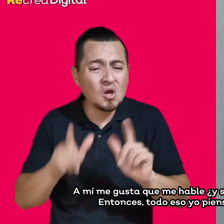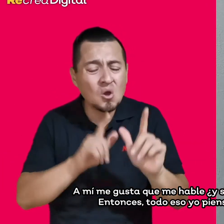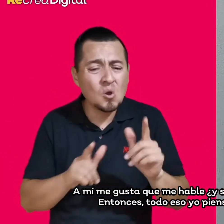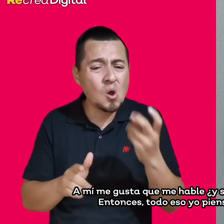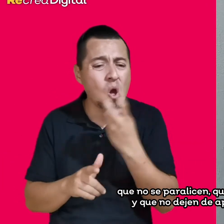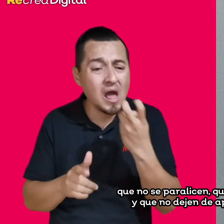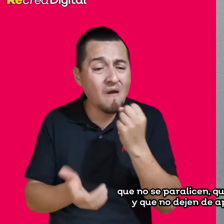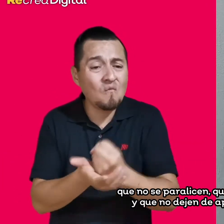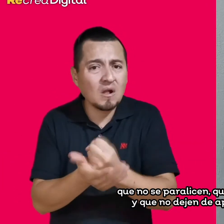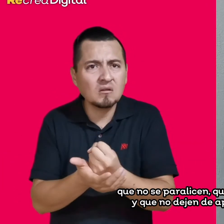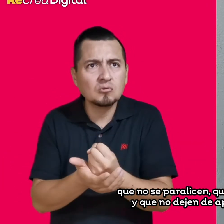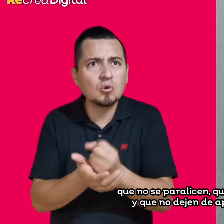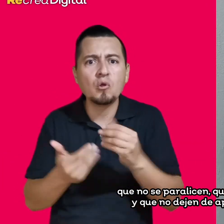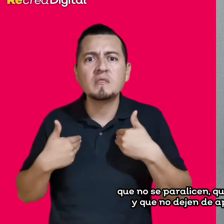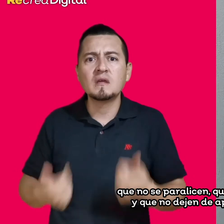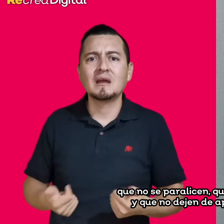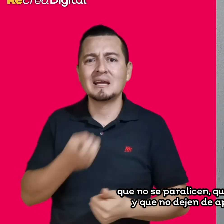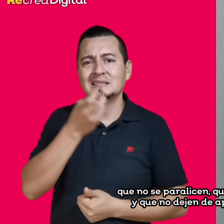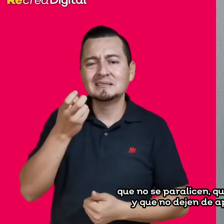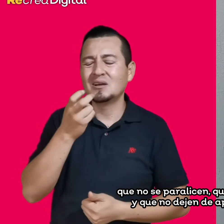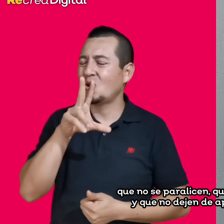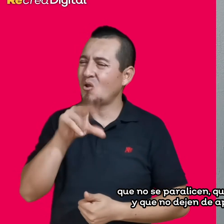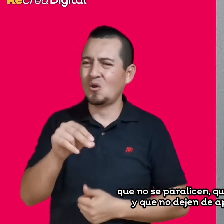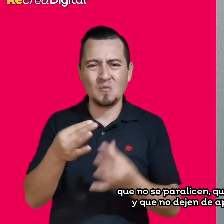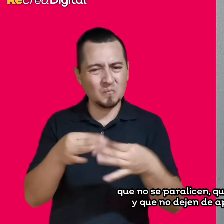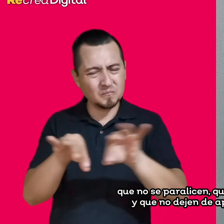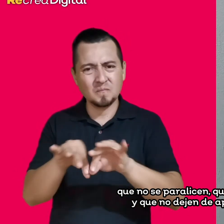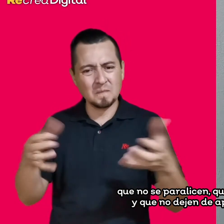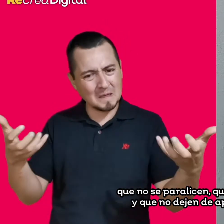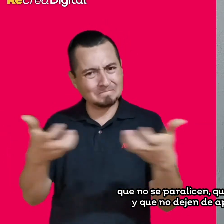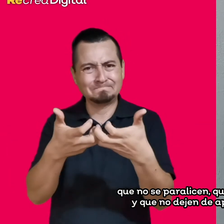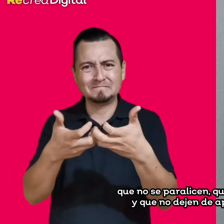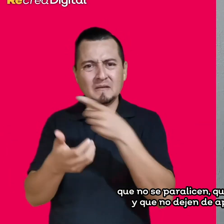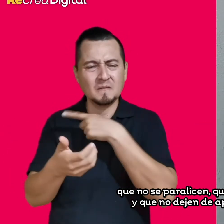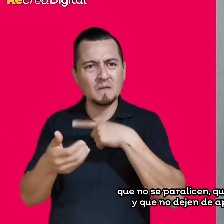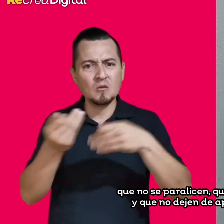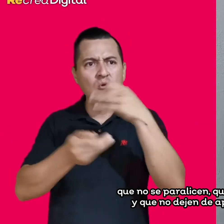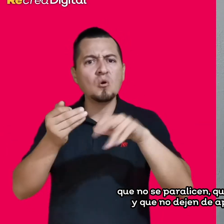no se paralicen, que busquen opciones y que no dejen de apoyar a sus hijos.